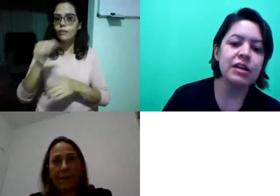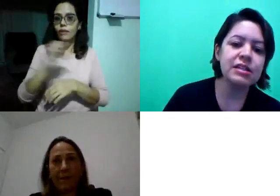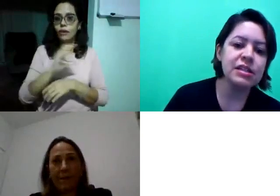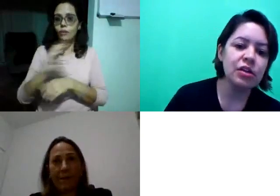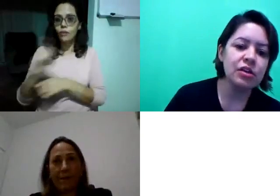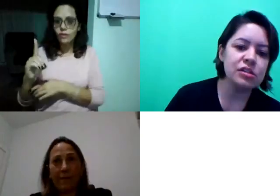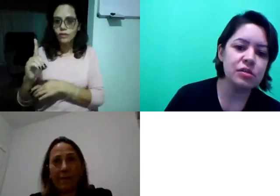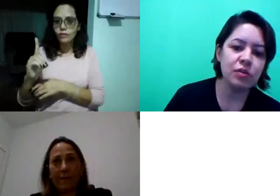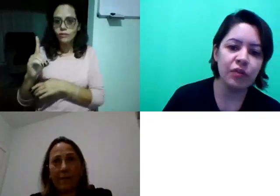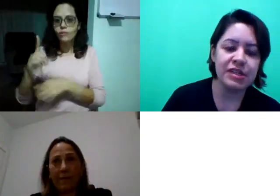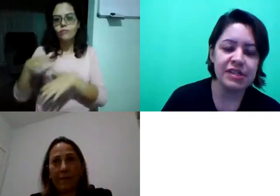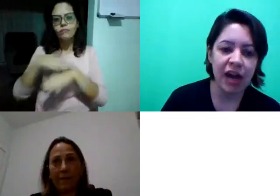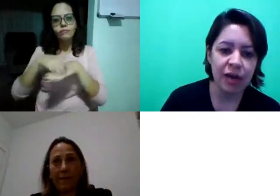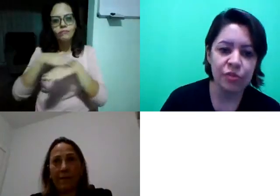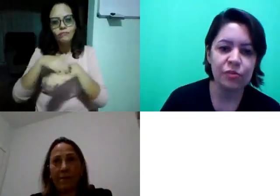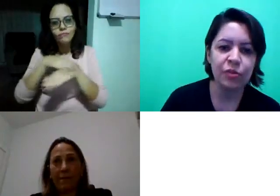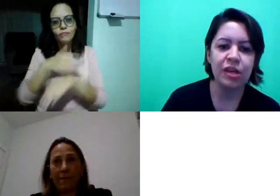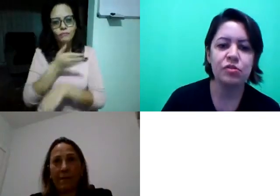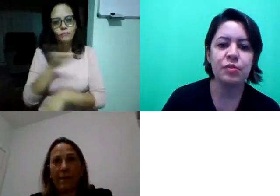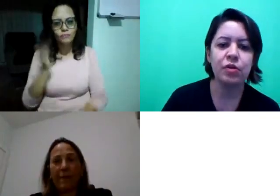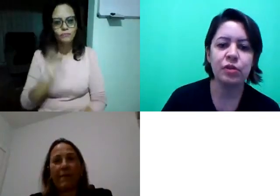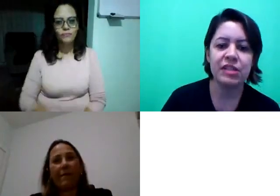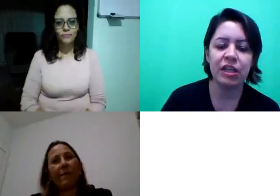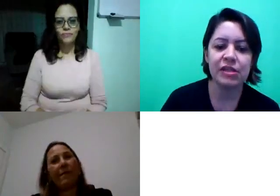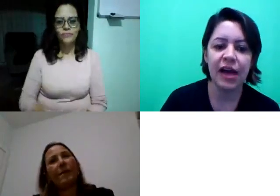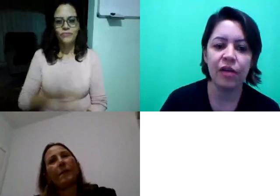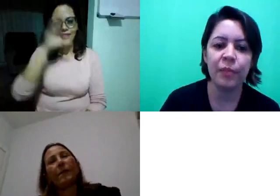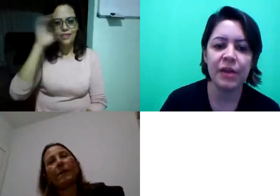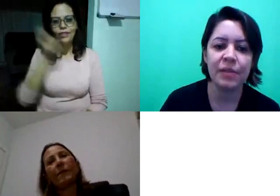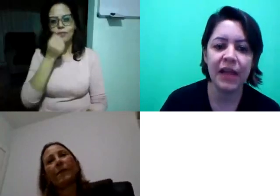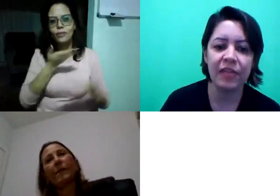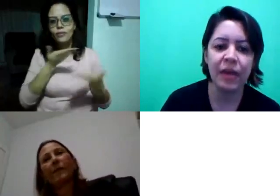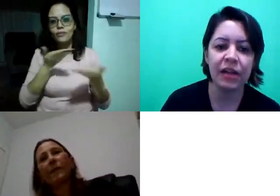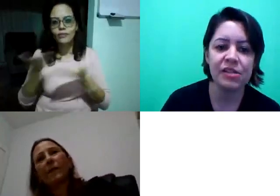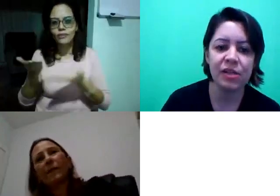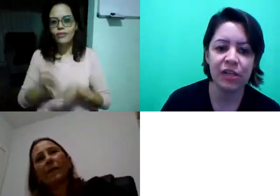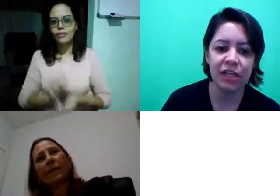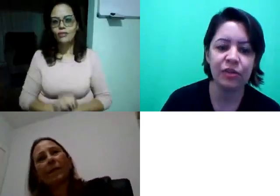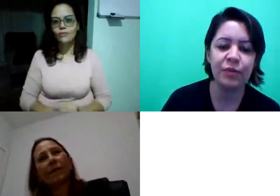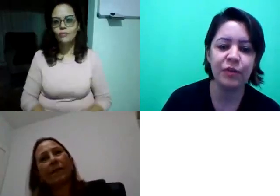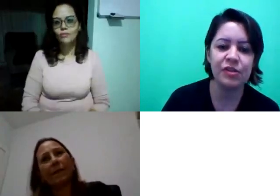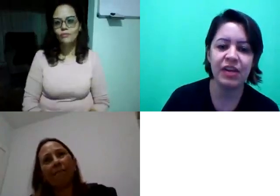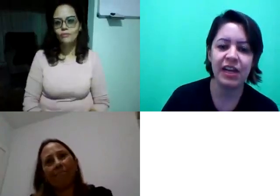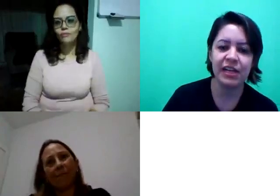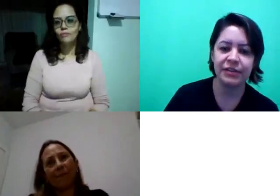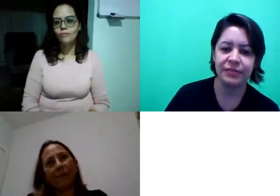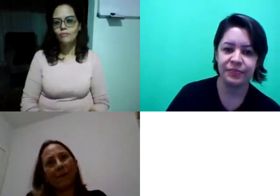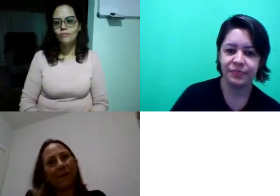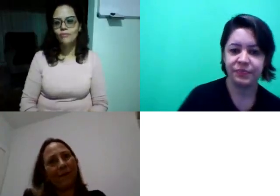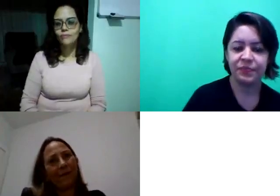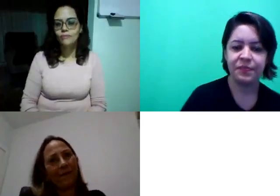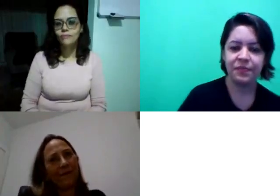Então, antes de nós conversarmos um pouquinho sobre conteúdos da nossa aula, eu passo a palavra para a nossa coordenadora, professora